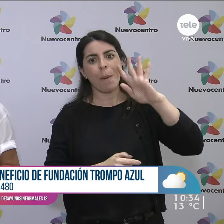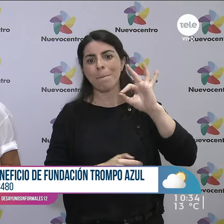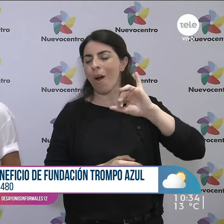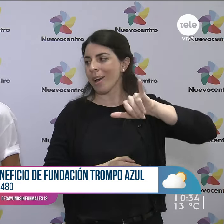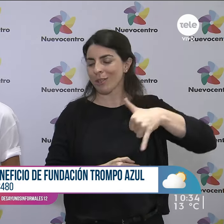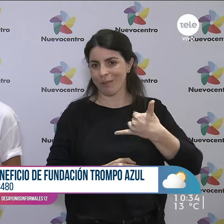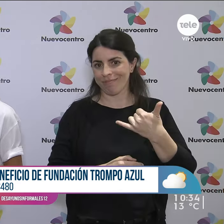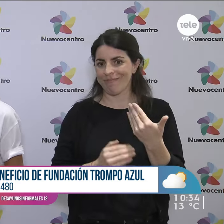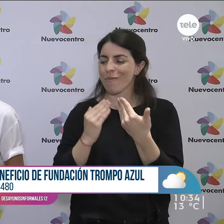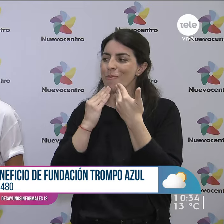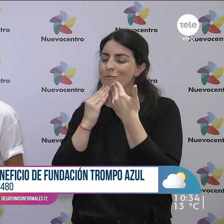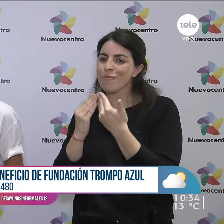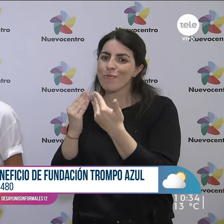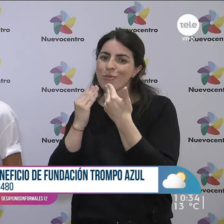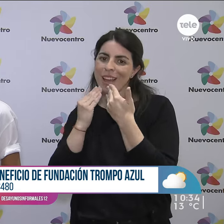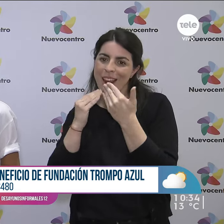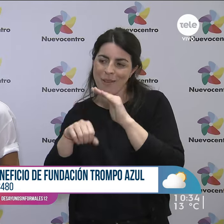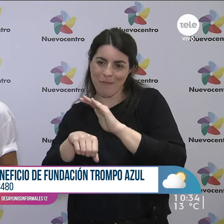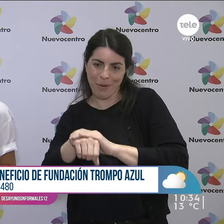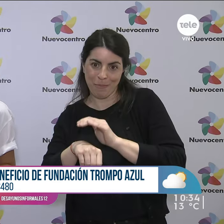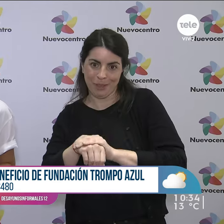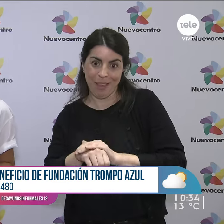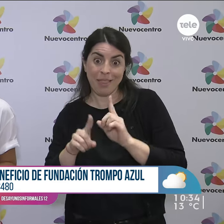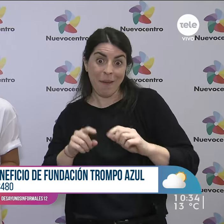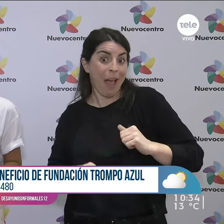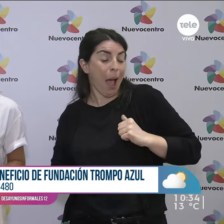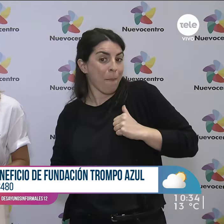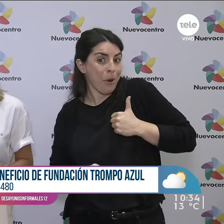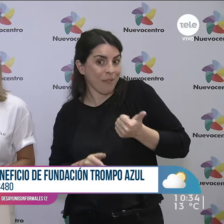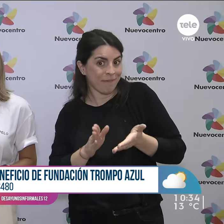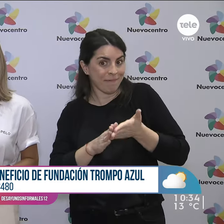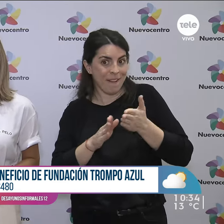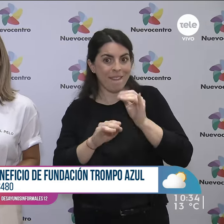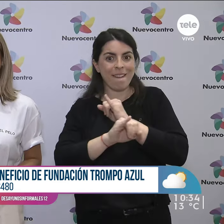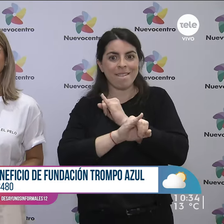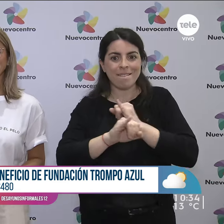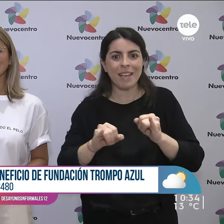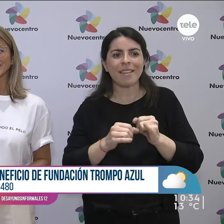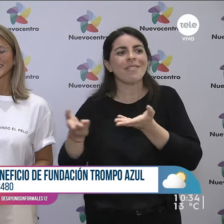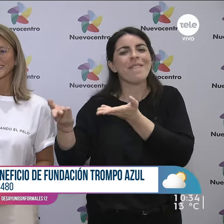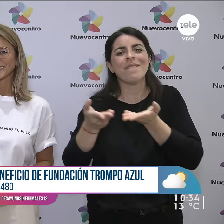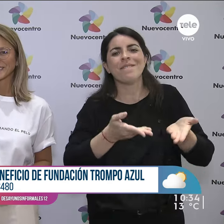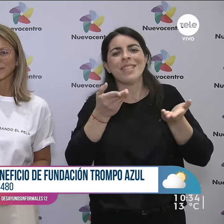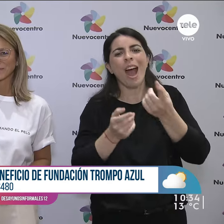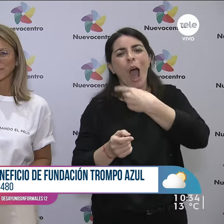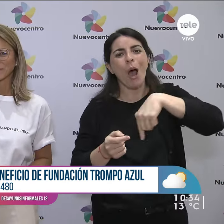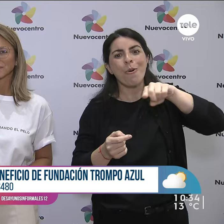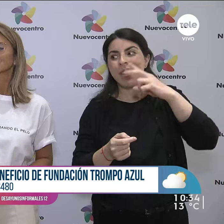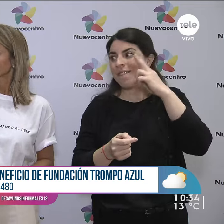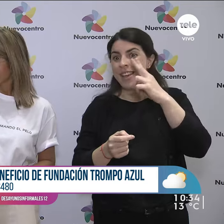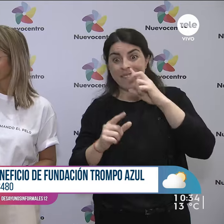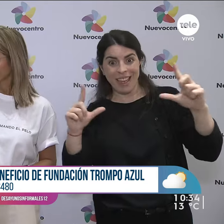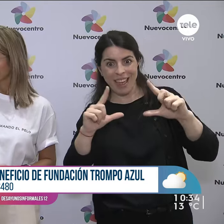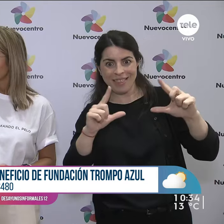Buenísimo, bueno, muchísimas gracias por estos minutos, y aprovechamos ya cerrando la nota, a invitar a todos aquellos que están viendo y que quieran sumarse a esta linda